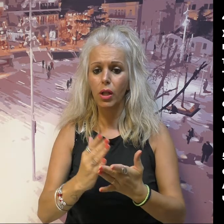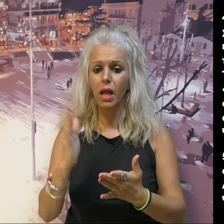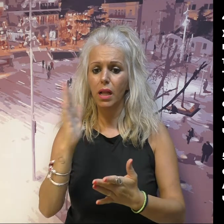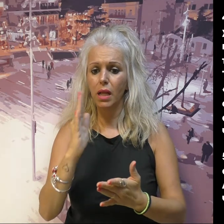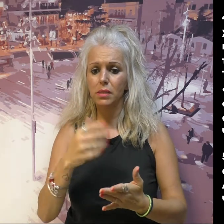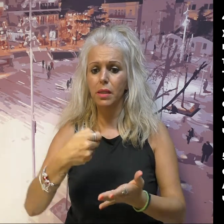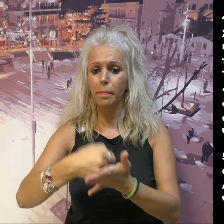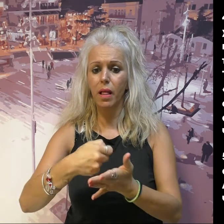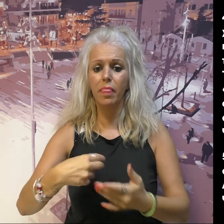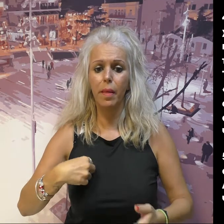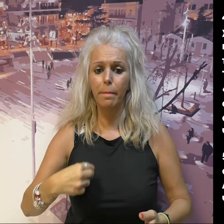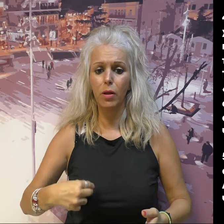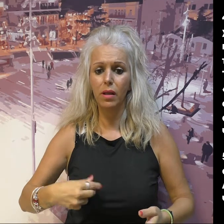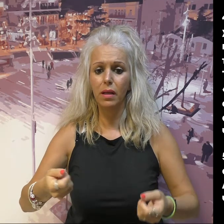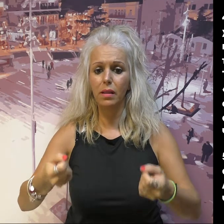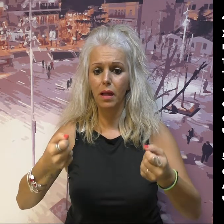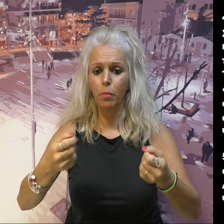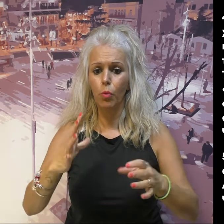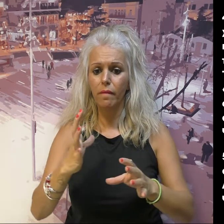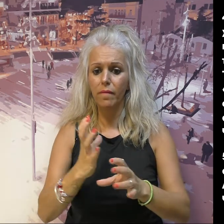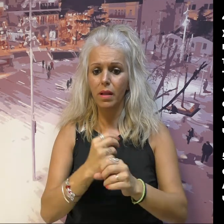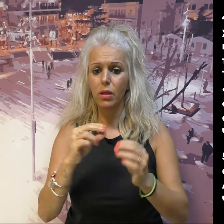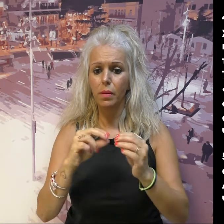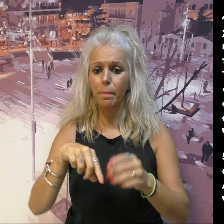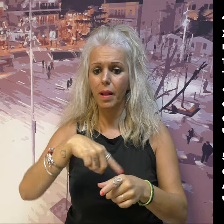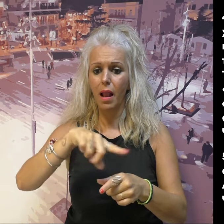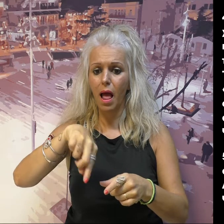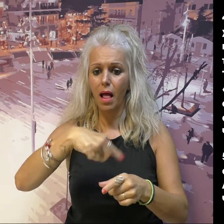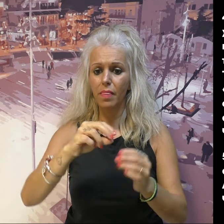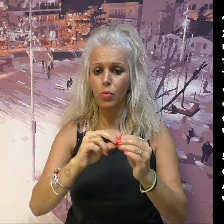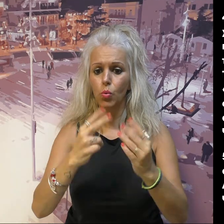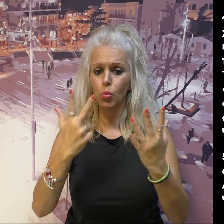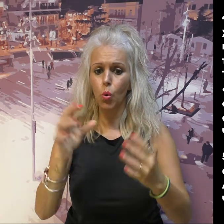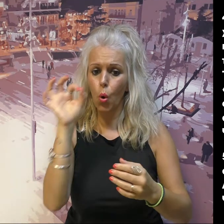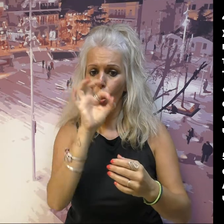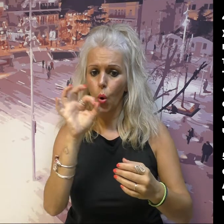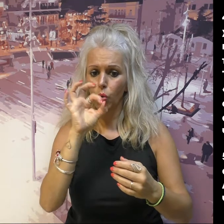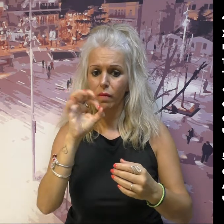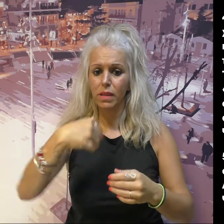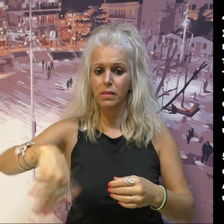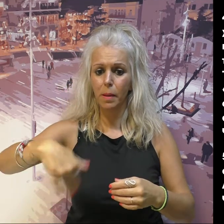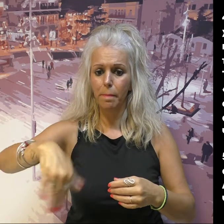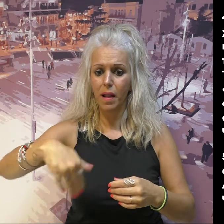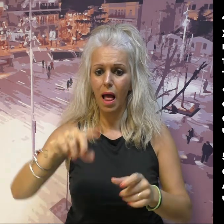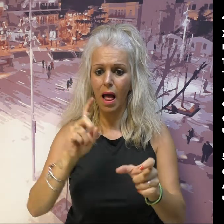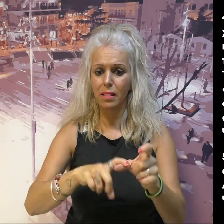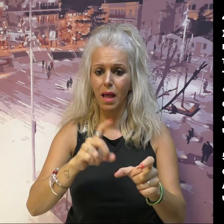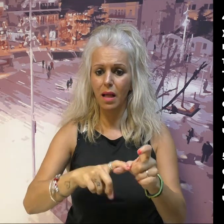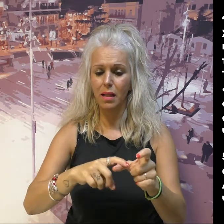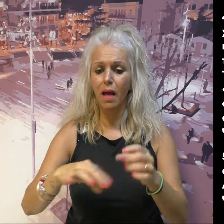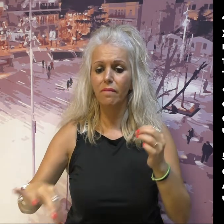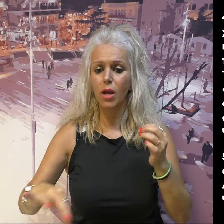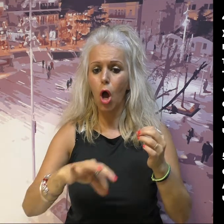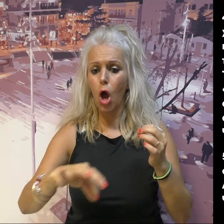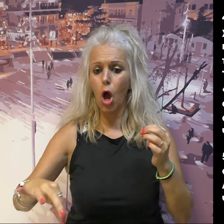Έγκριση ή μη παραχώρησης χρήσης μισθείου δημοτικού καταστήματος που βρίσκεται επί της πλατείας 28ης Οκτωβρίου και Τσιμινάκη στην